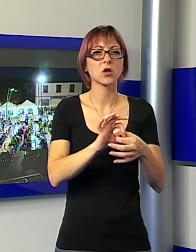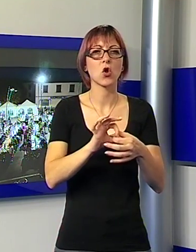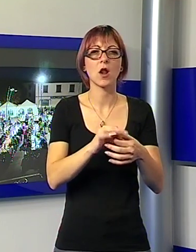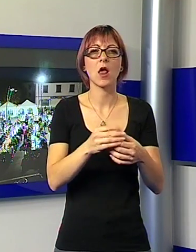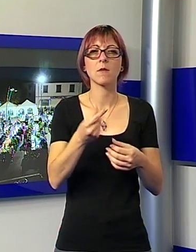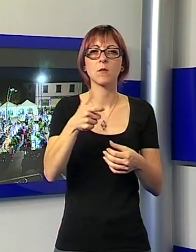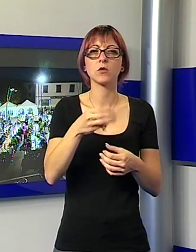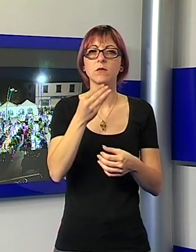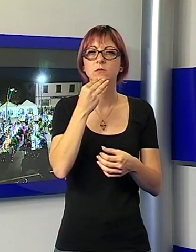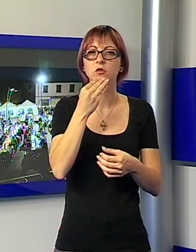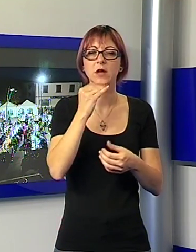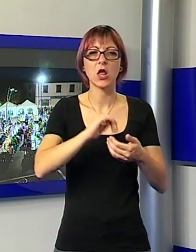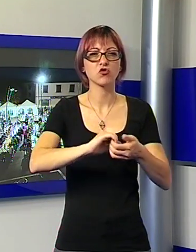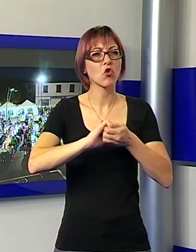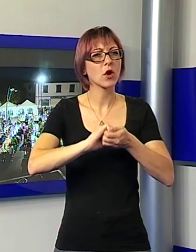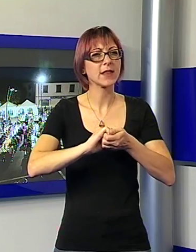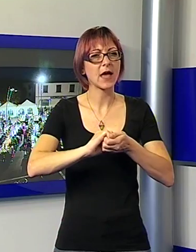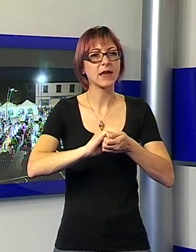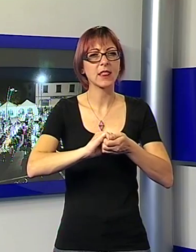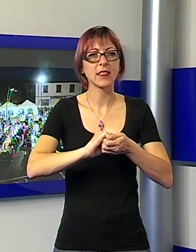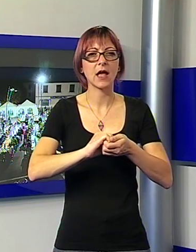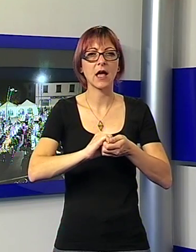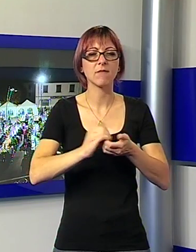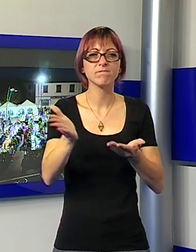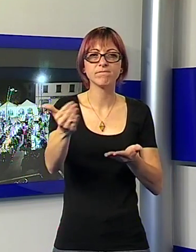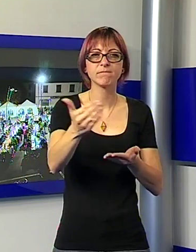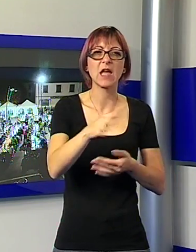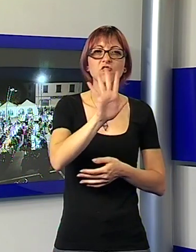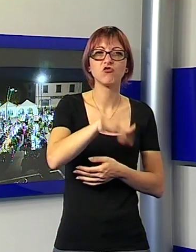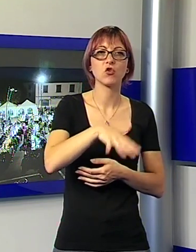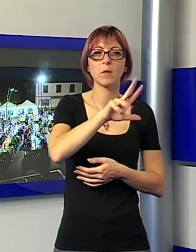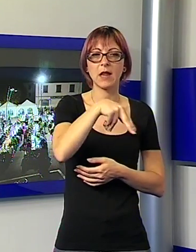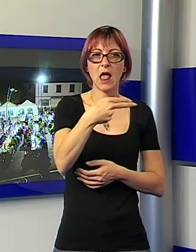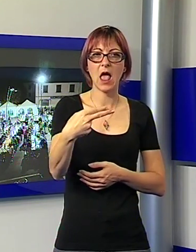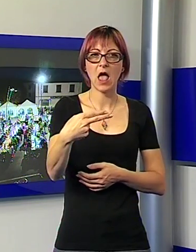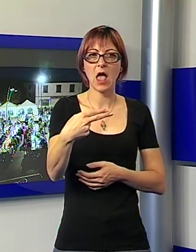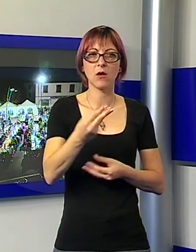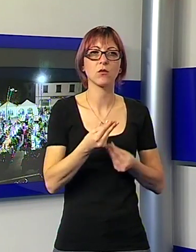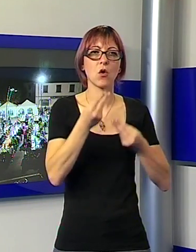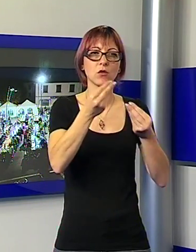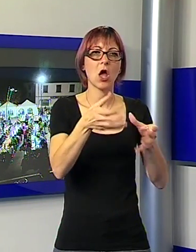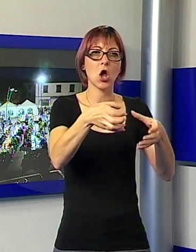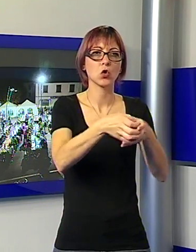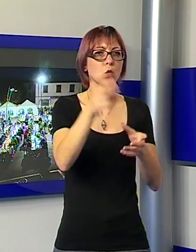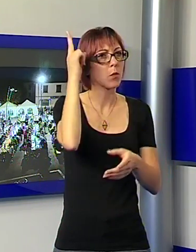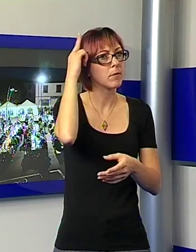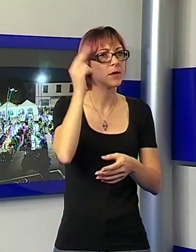di solidarietà grazie alla quale sono stati raccolti 5000 euro interamente consegnati al gruppo Alpini di Piazza del Serchio che